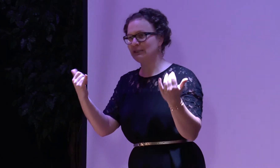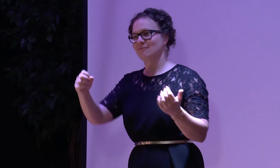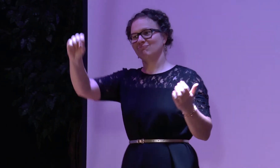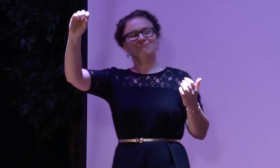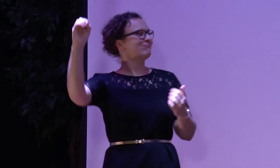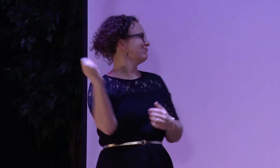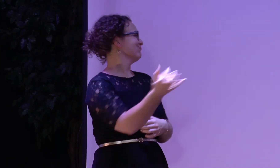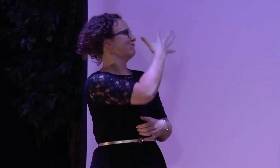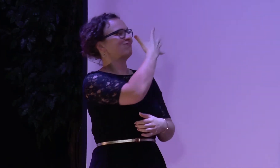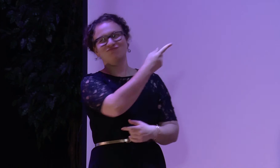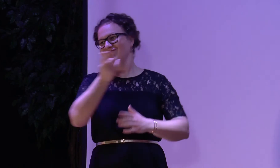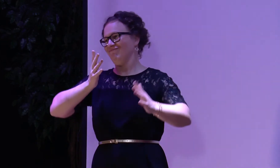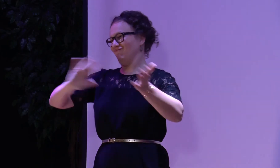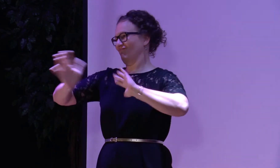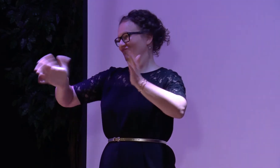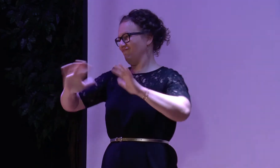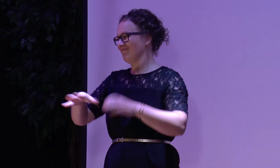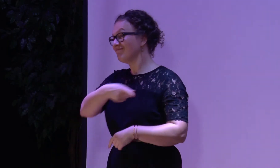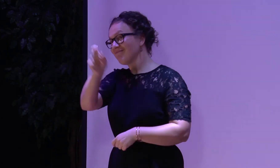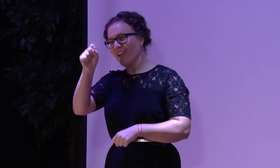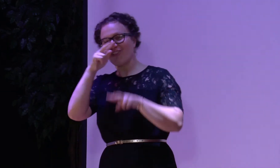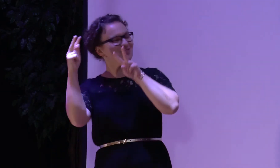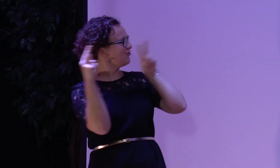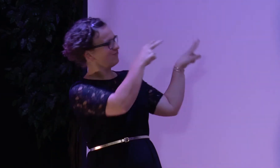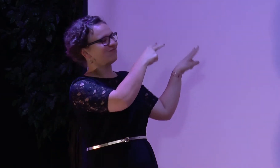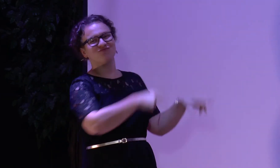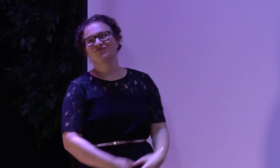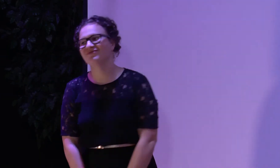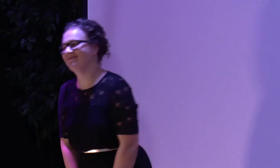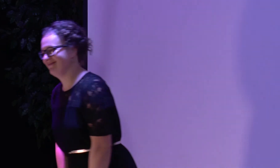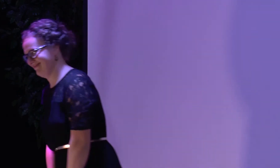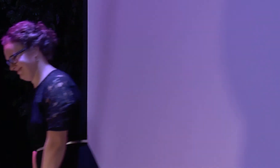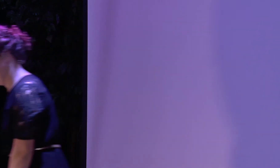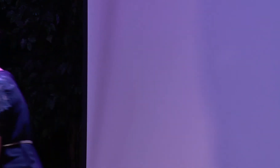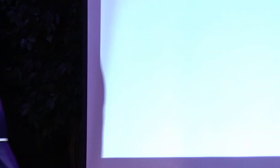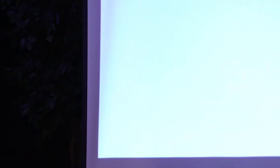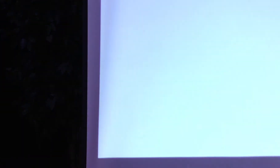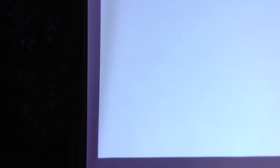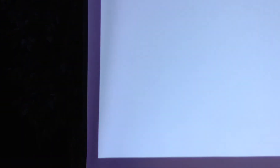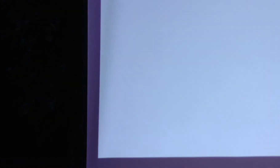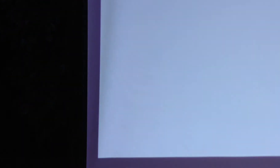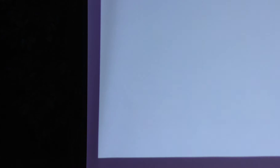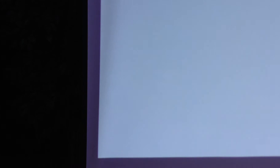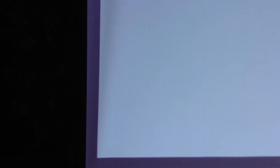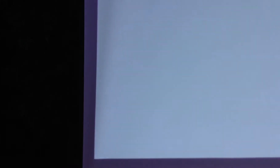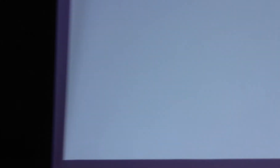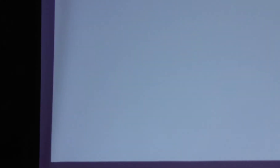Technik können wir auch ihr Großwort zeigen. Sie wird hier per Gebärdenvideo zu sehen sein.